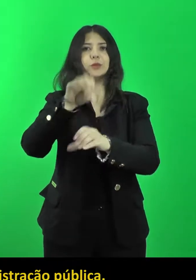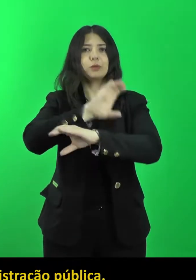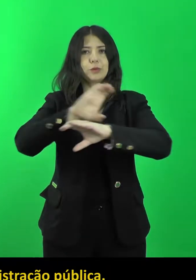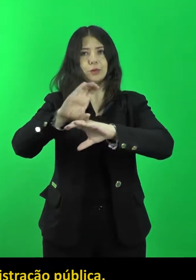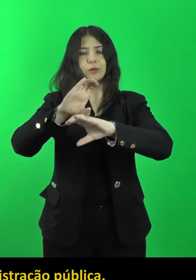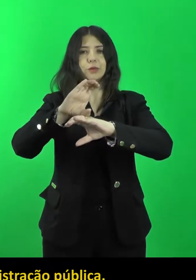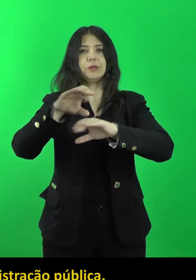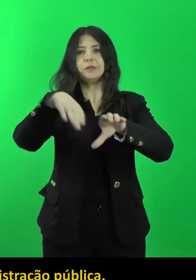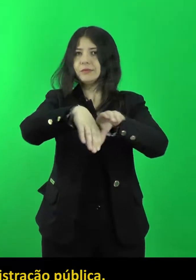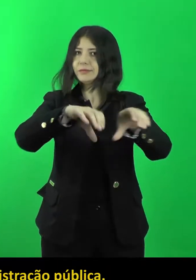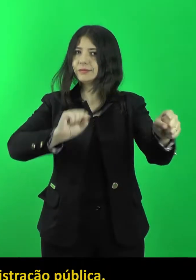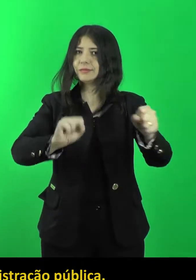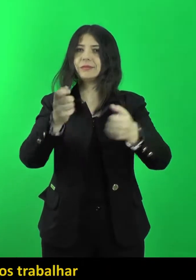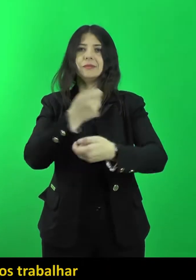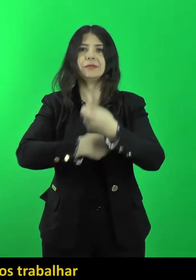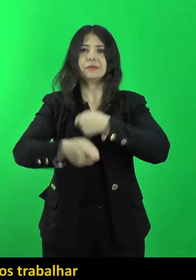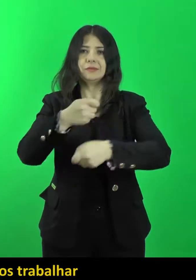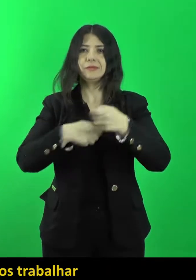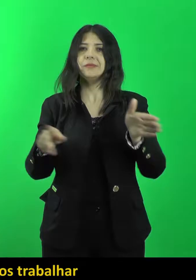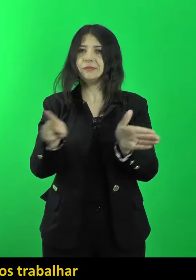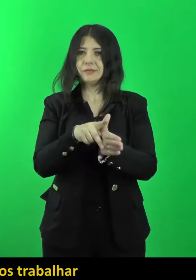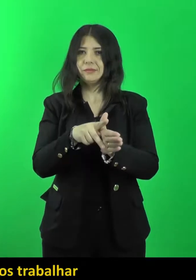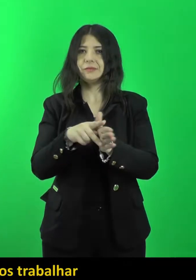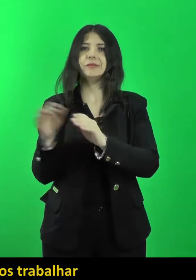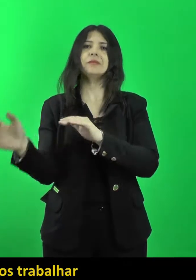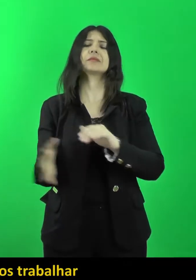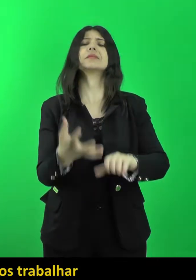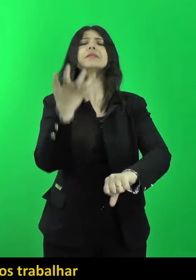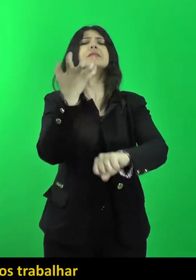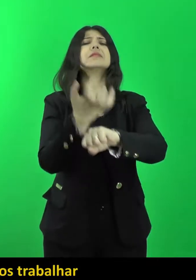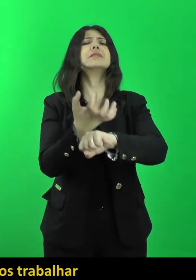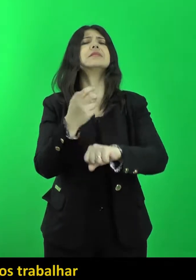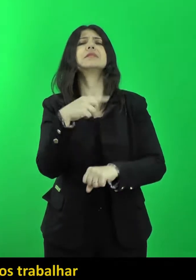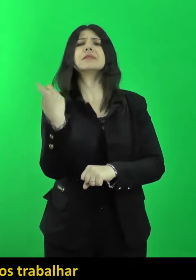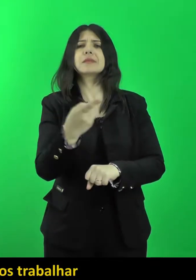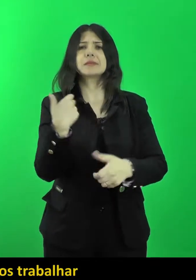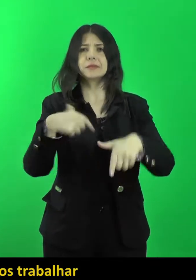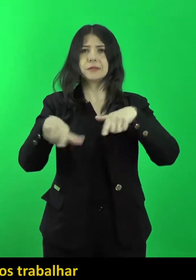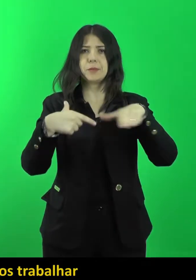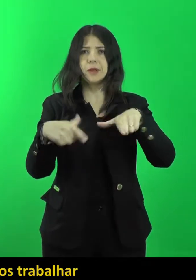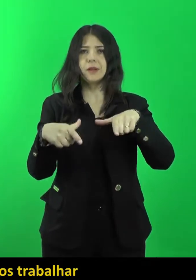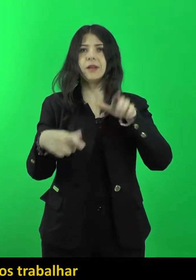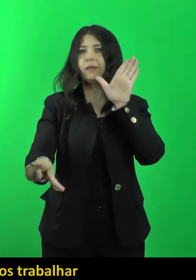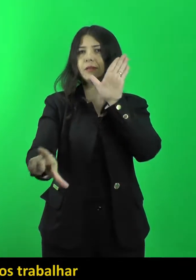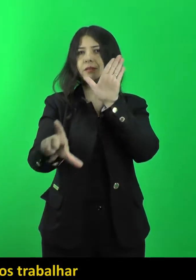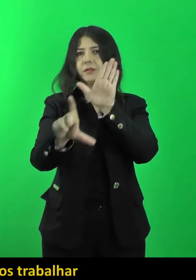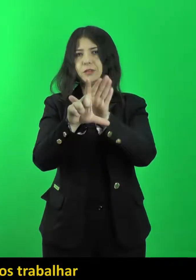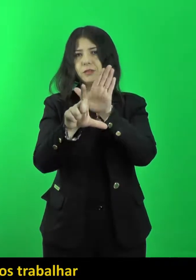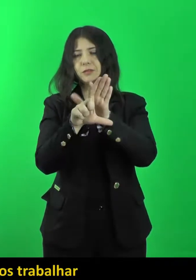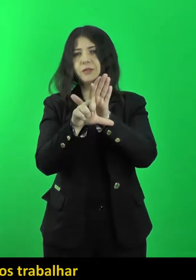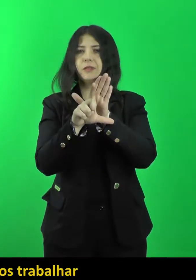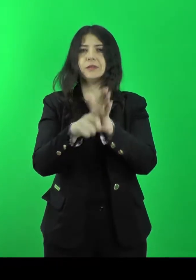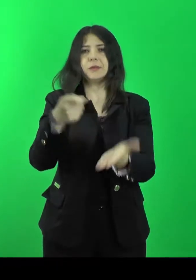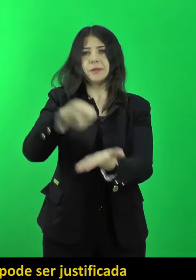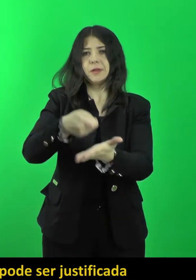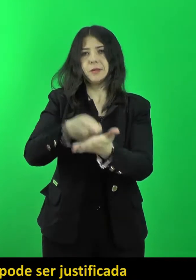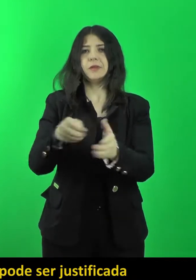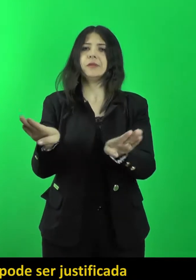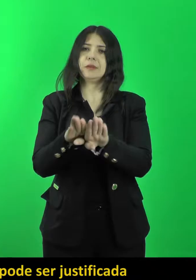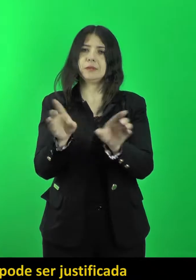graduação em Administração Pública. A disciplina que vamos trabalhar é Legislação Tributária e Comercial.